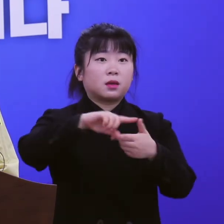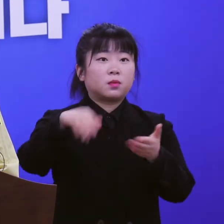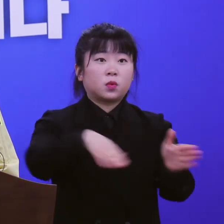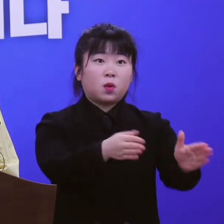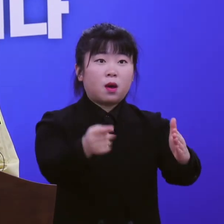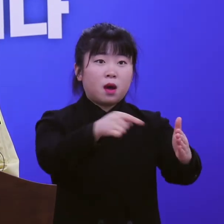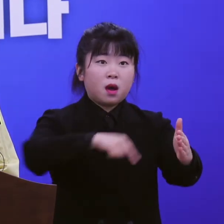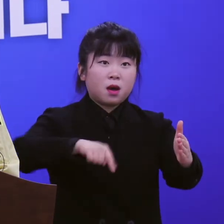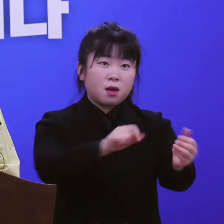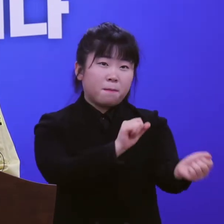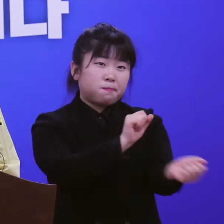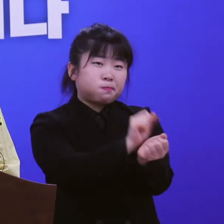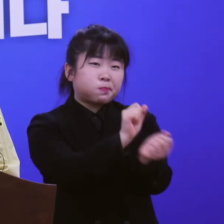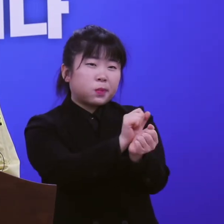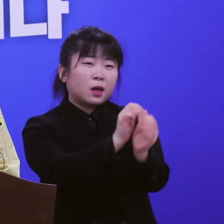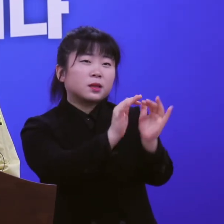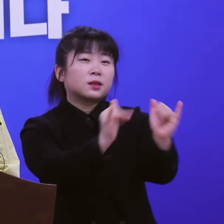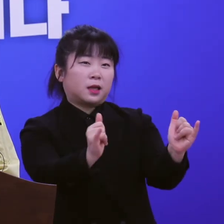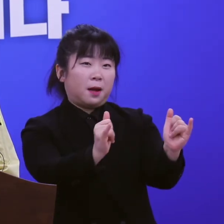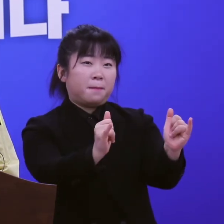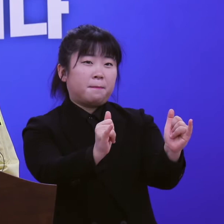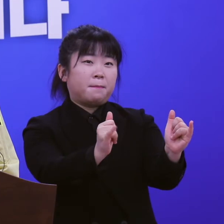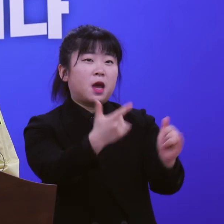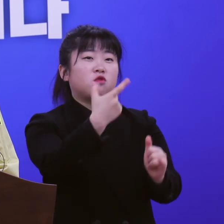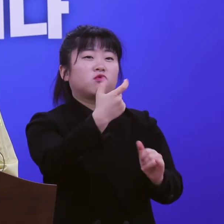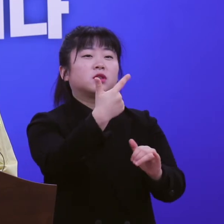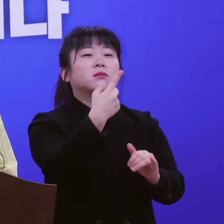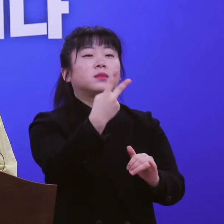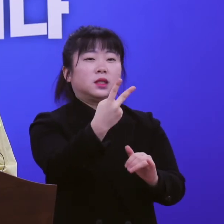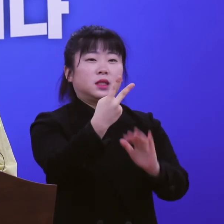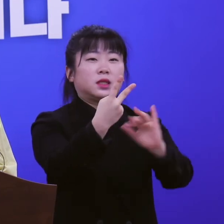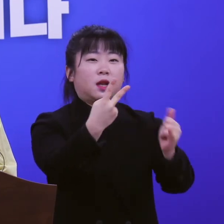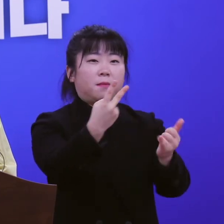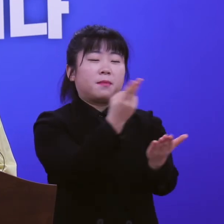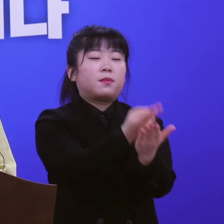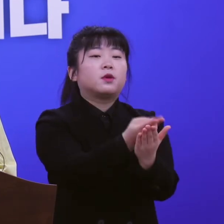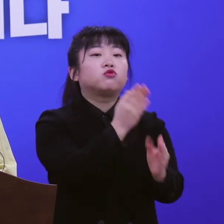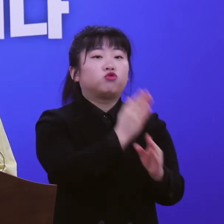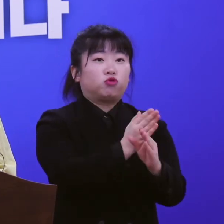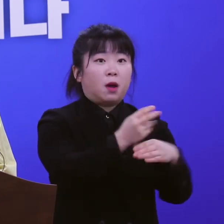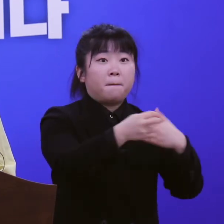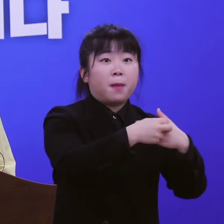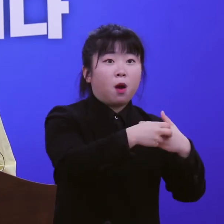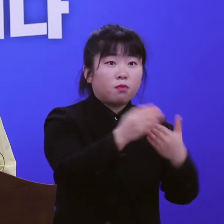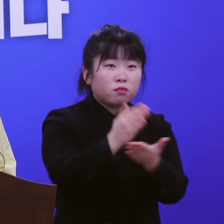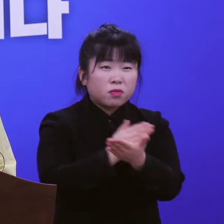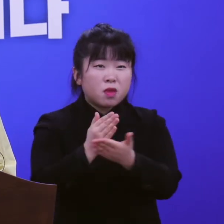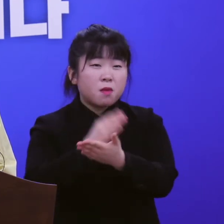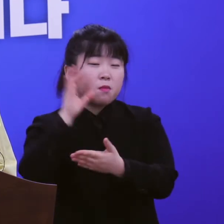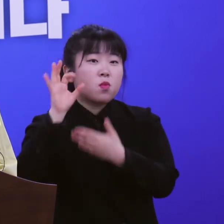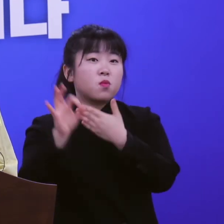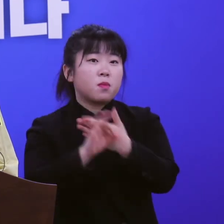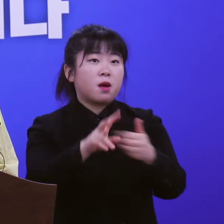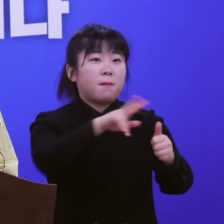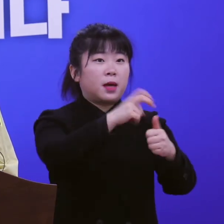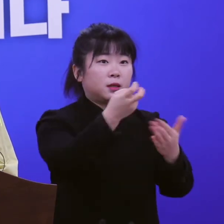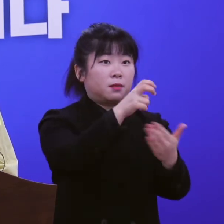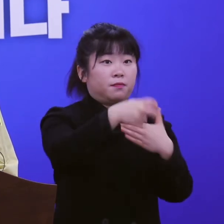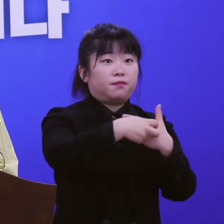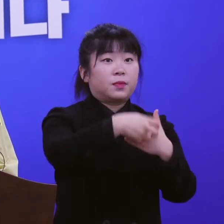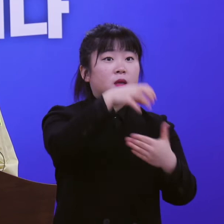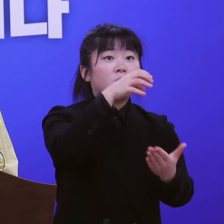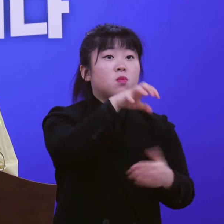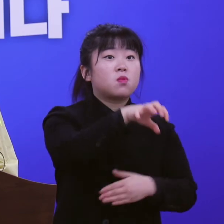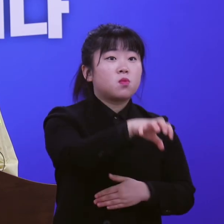확진자 62명이 입원 중에 있습니다. 입원 병원별로 분류하면 마산의료원 49명,